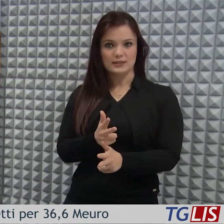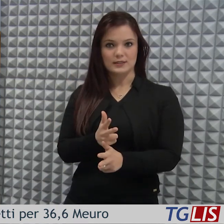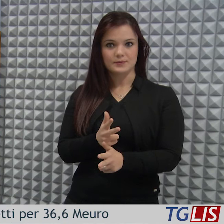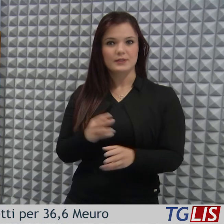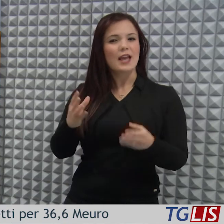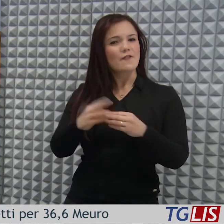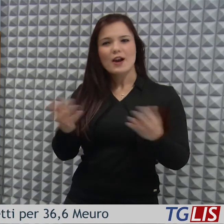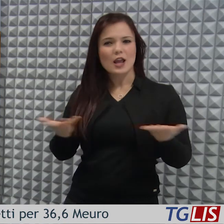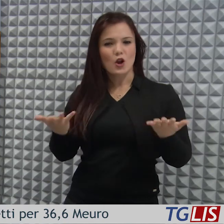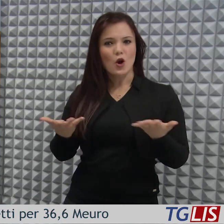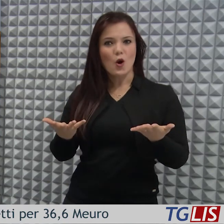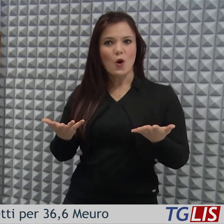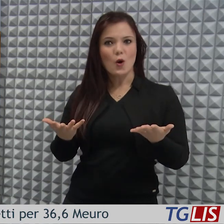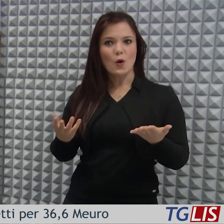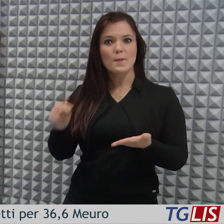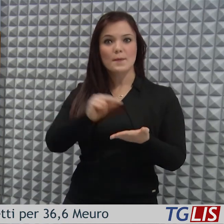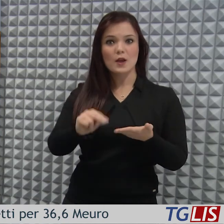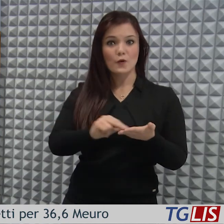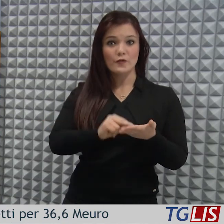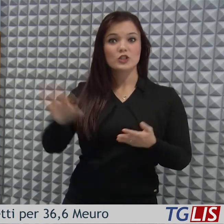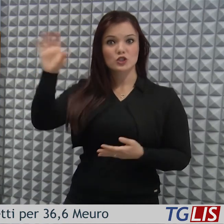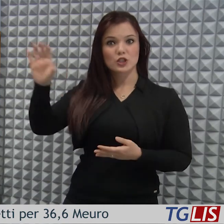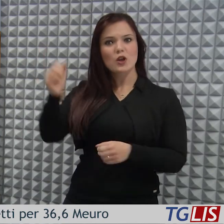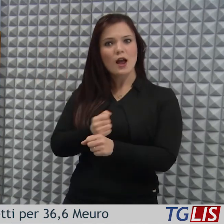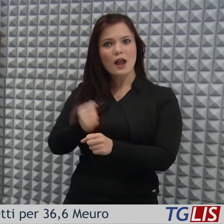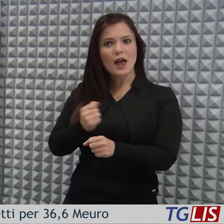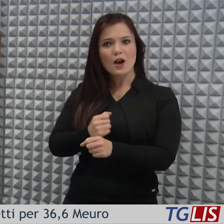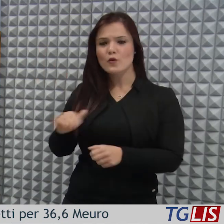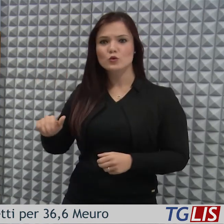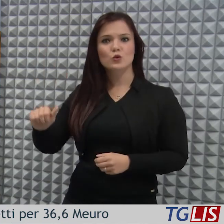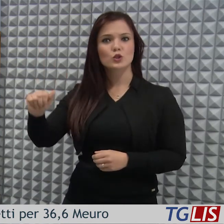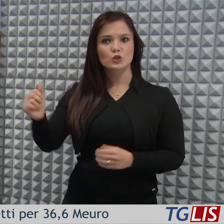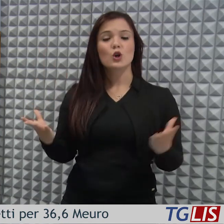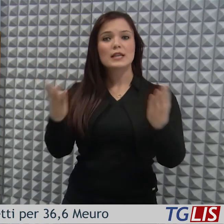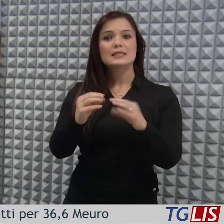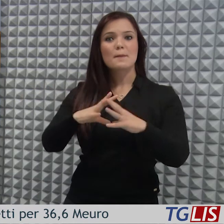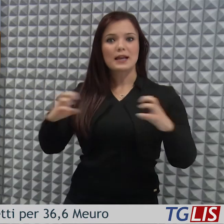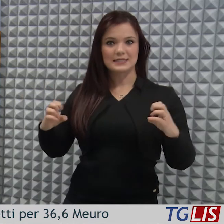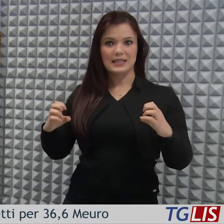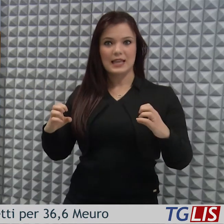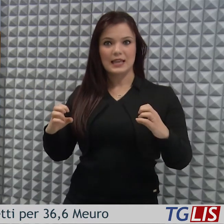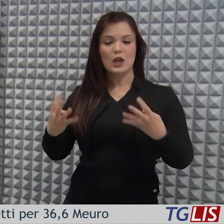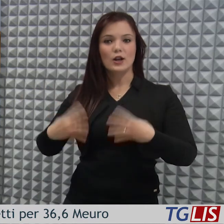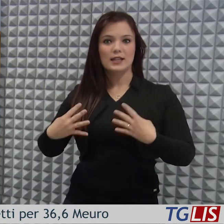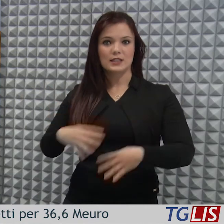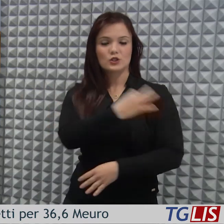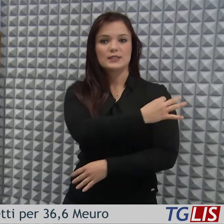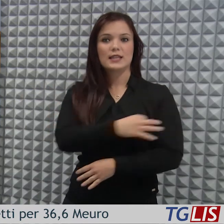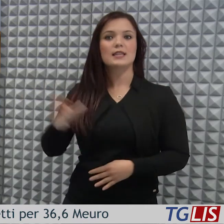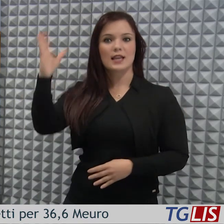costante lavoro degli uffici regionali, in sinergia con le aziende del Servizio Sanitario Regionale,